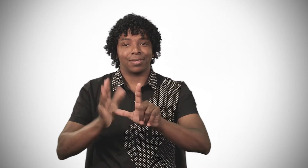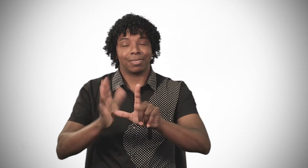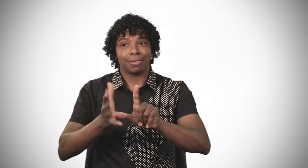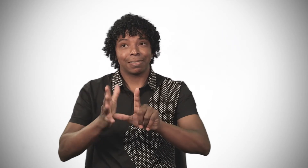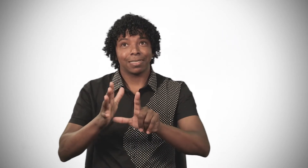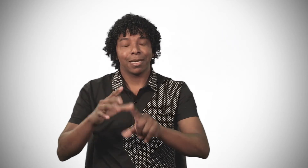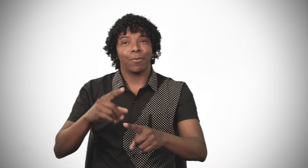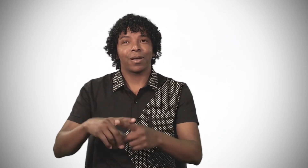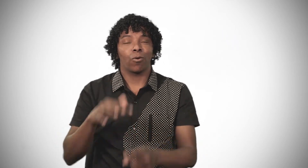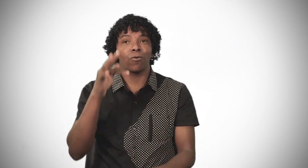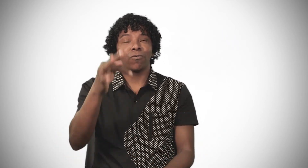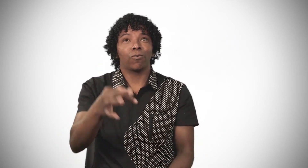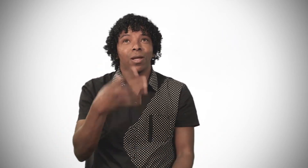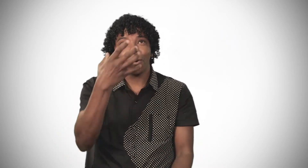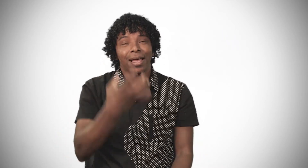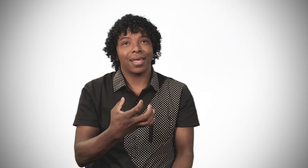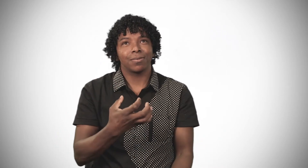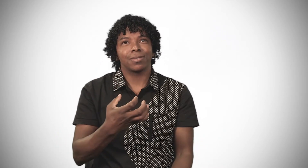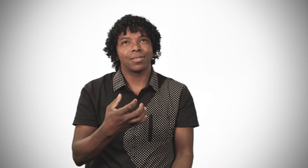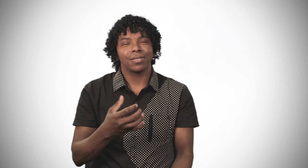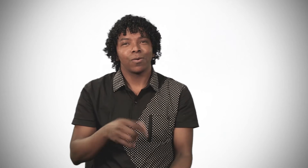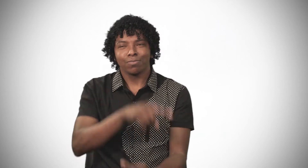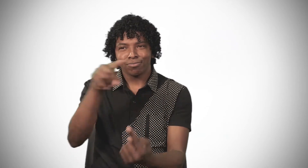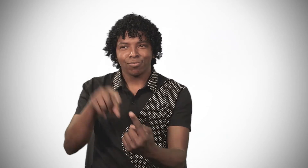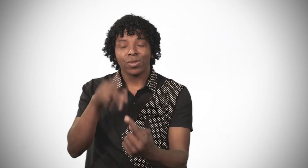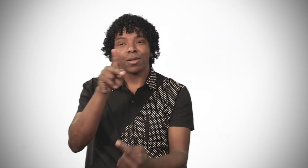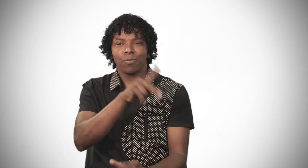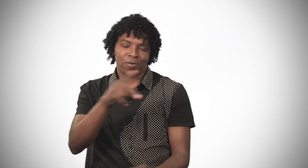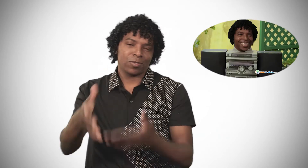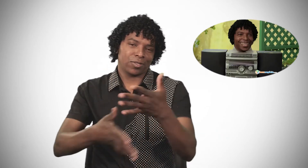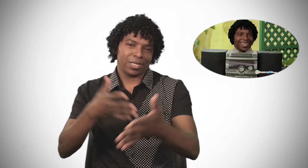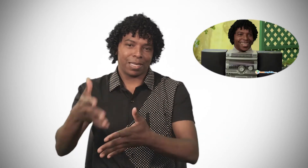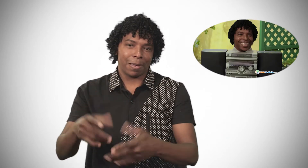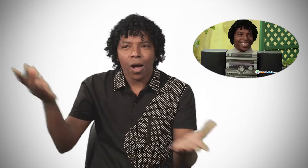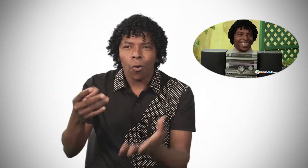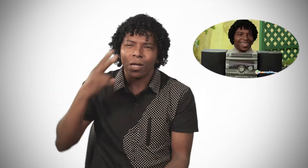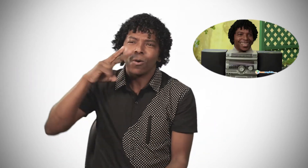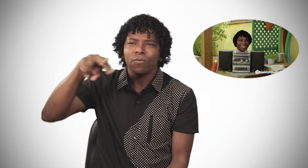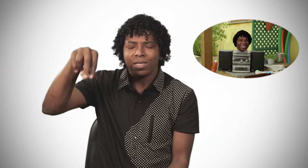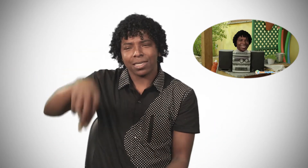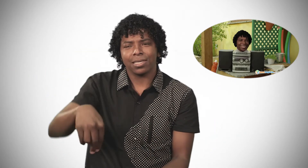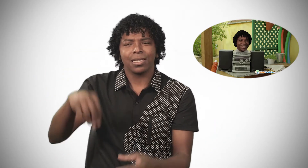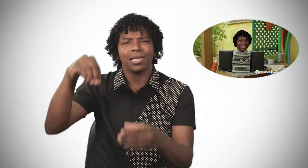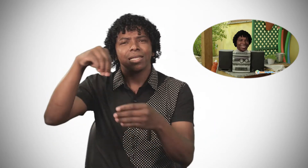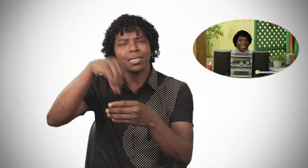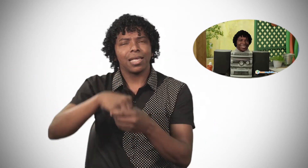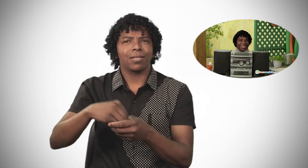porque no futuro eu tenho como objetivo ser professor de língua de sinais. Mas hoje aqui dentro da universidade eu